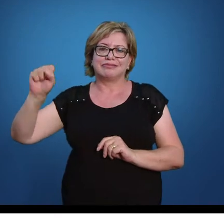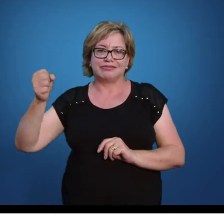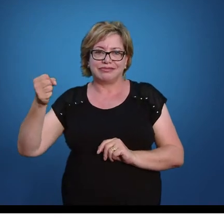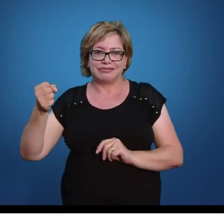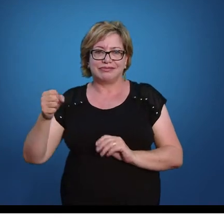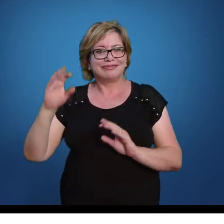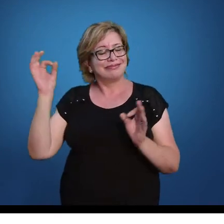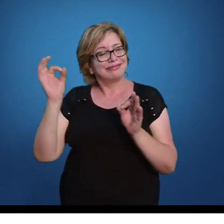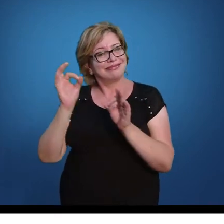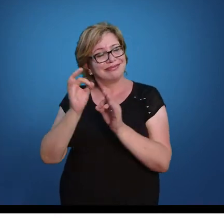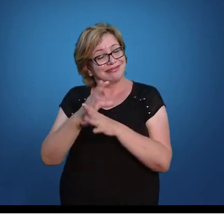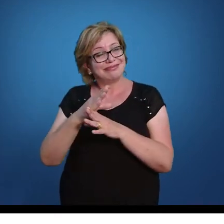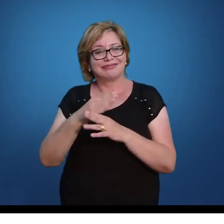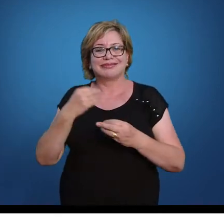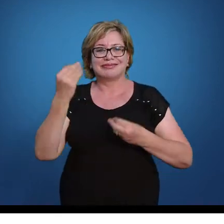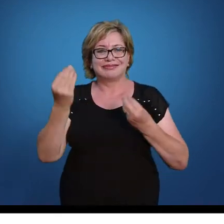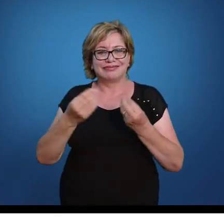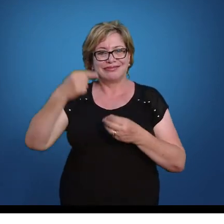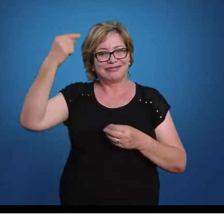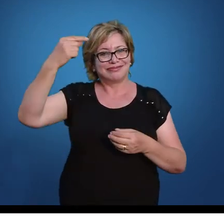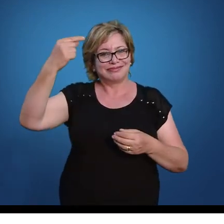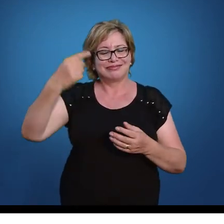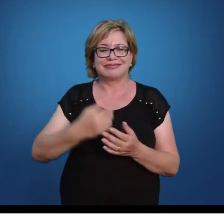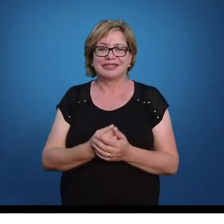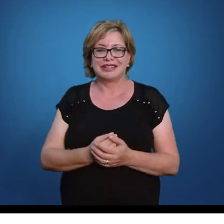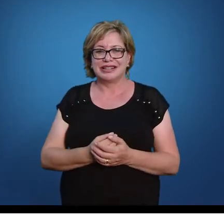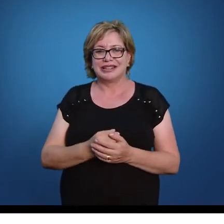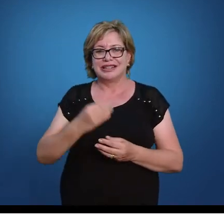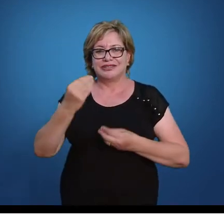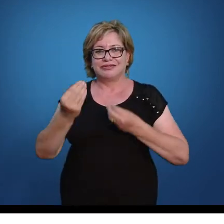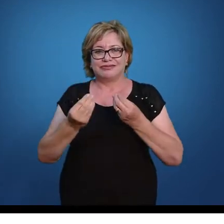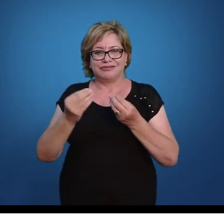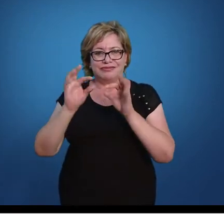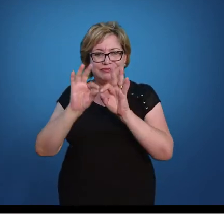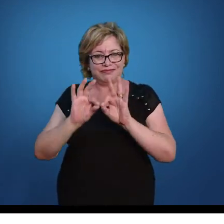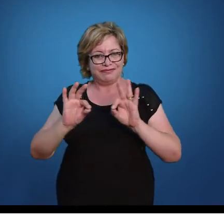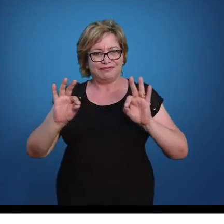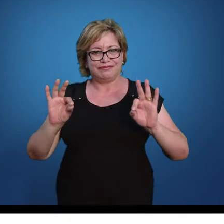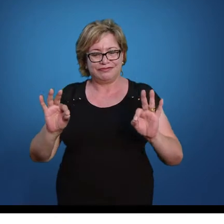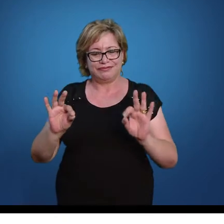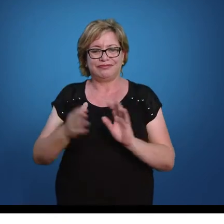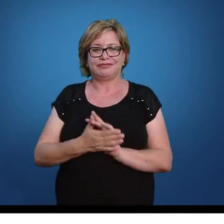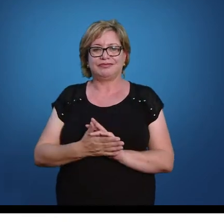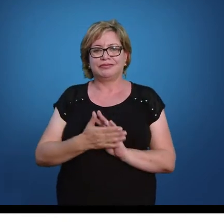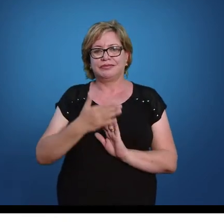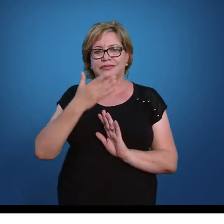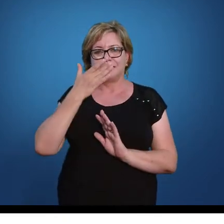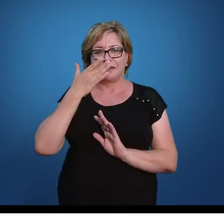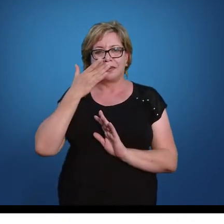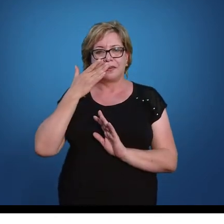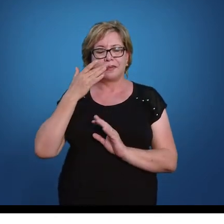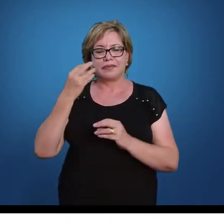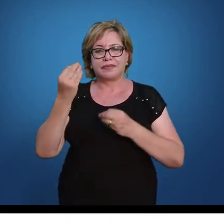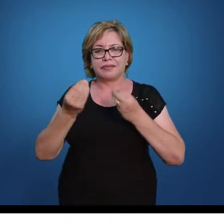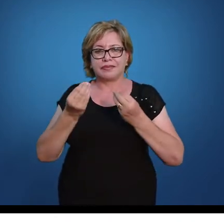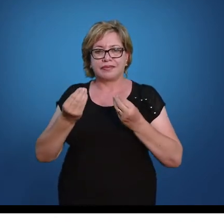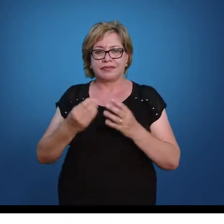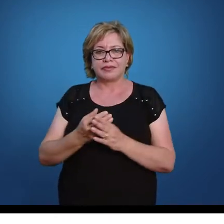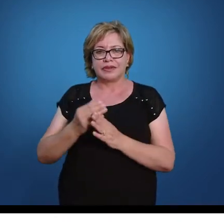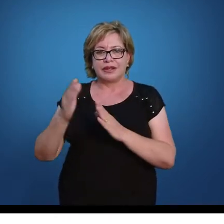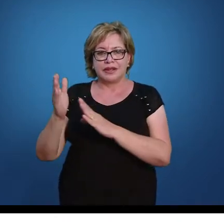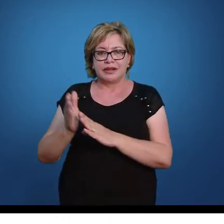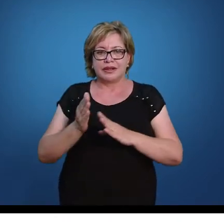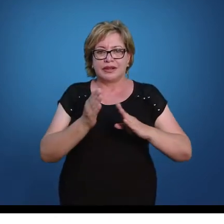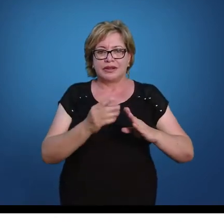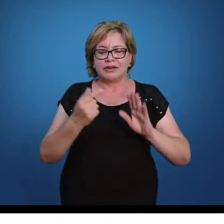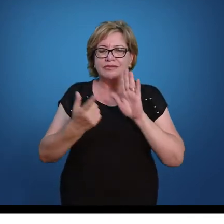E está resolvida a nossa equação do primeiro grau. Lógico que aqui na sua forma mais simples. Eu